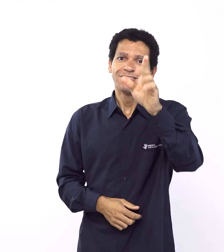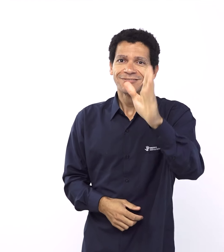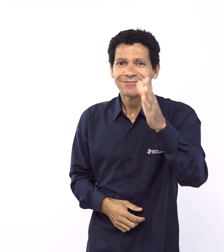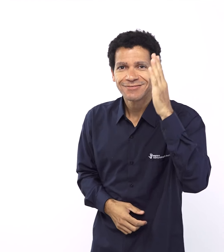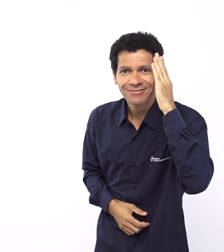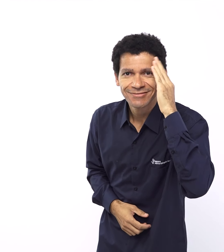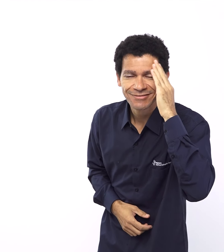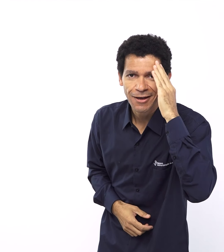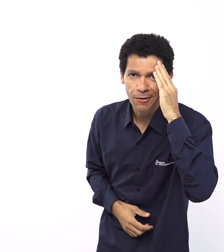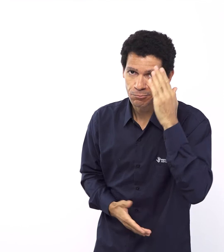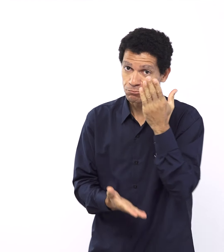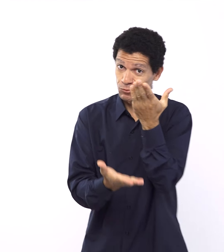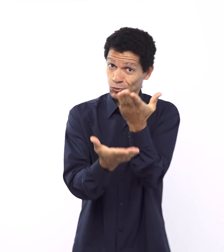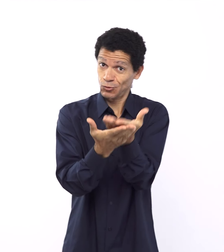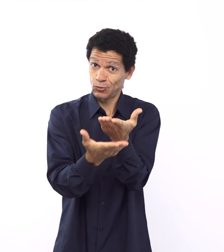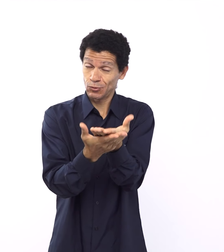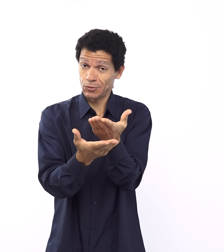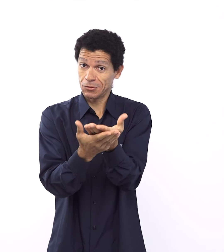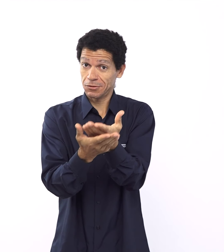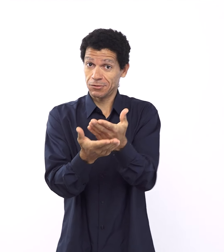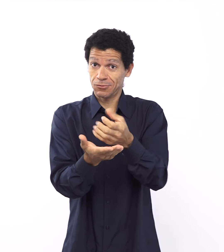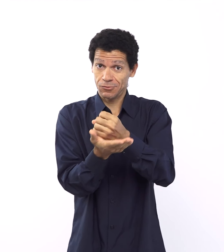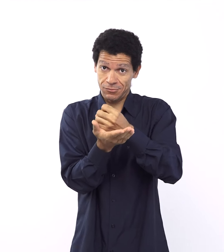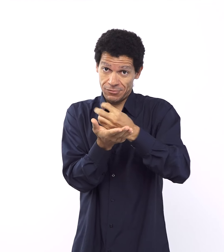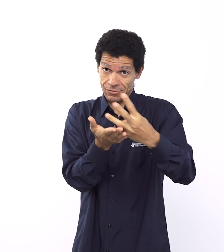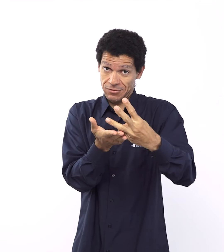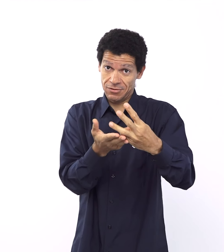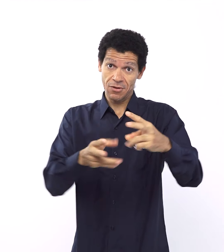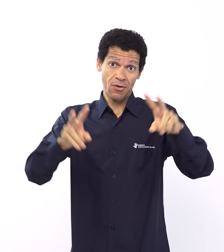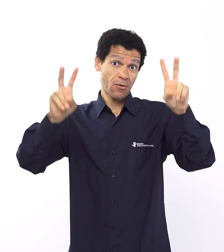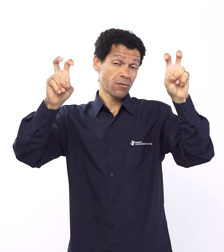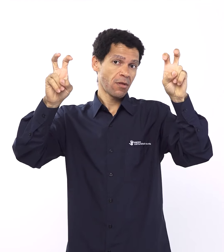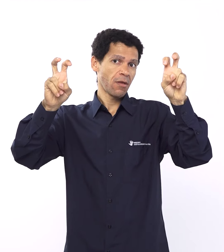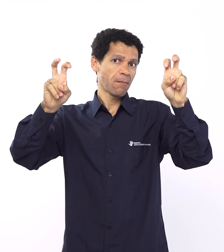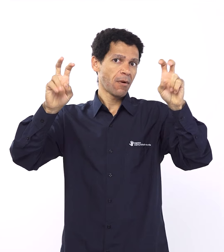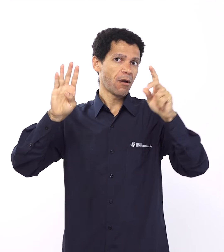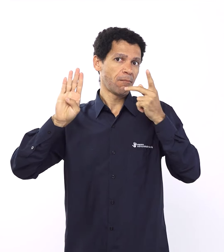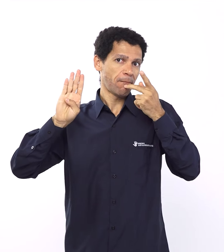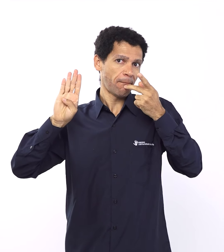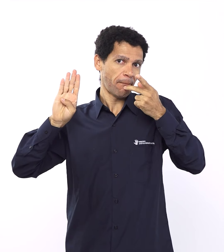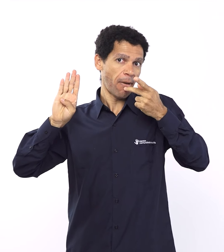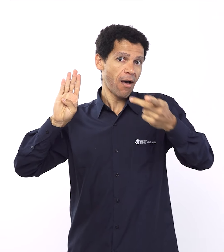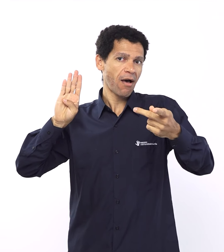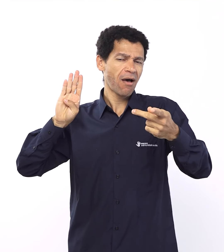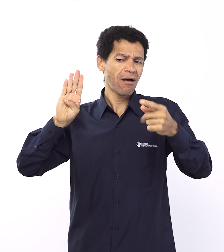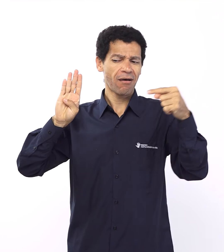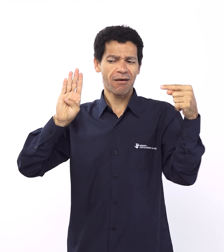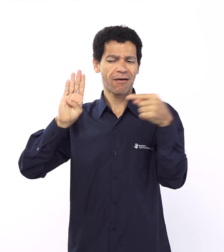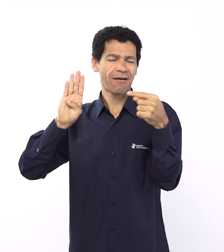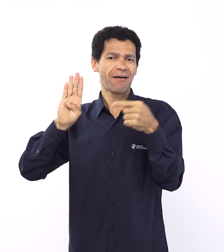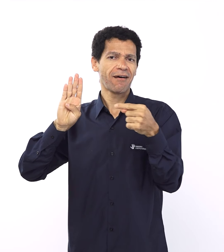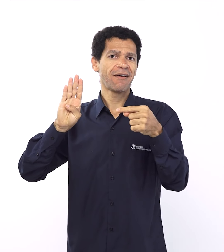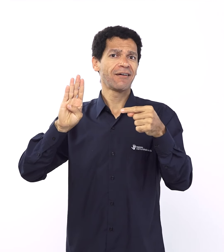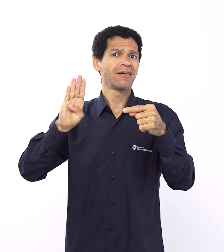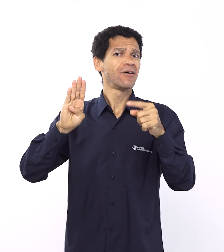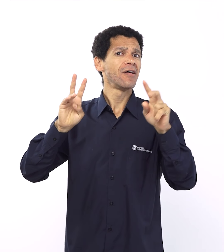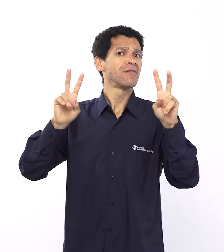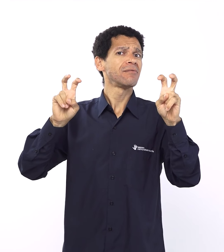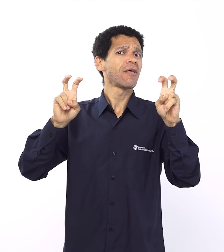lição A Promessa, que fala sobre a aliança. Um assunto fantástico, tenho aprendido um monte com essa lição. E nós vamos